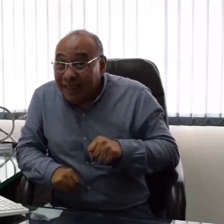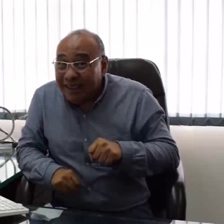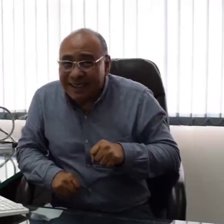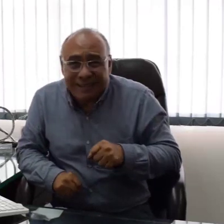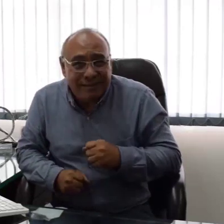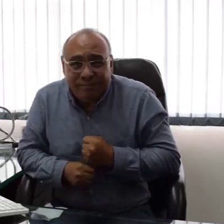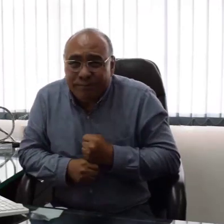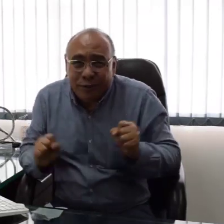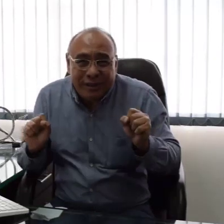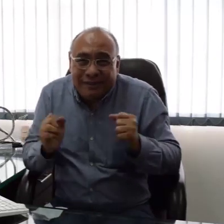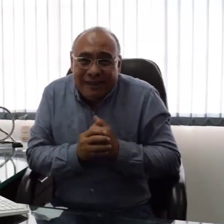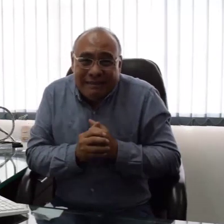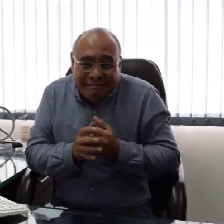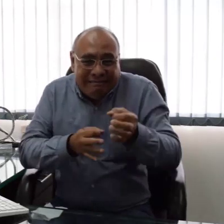¿Un hombre no podrá decir eso nunca?